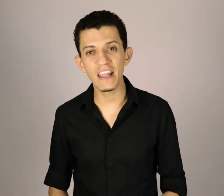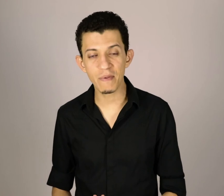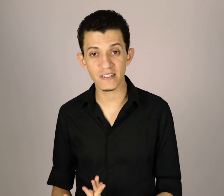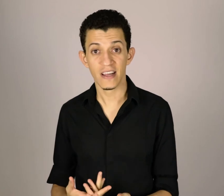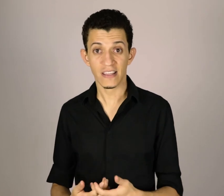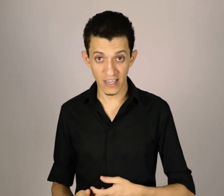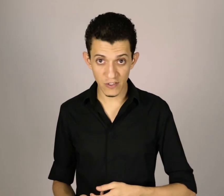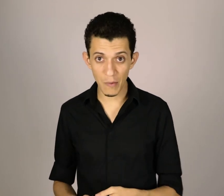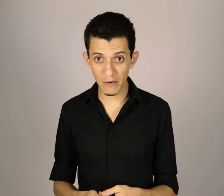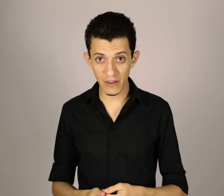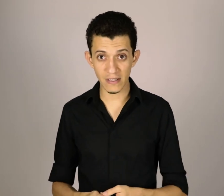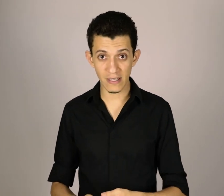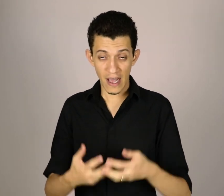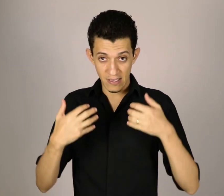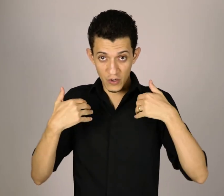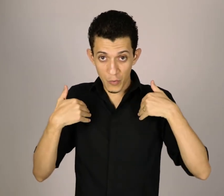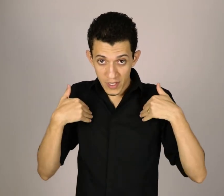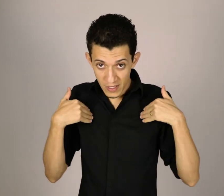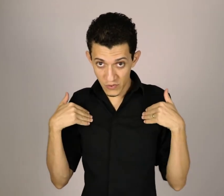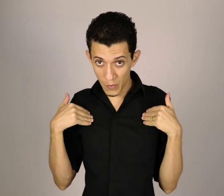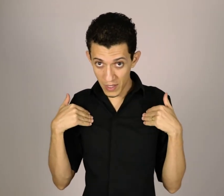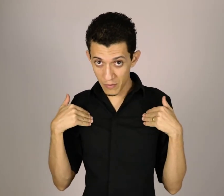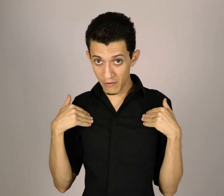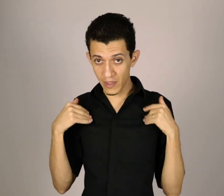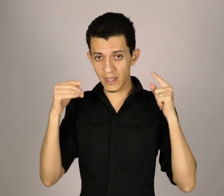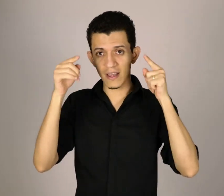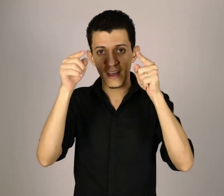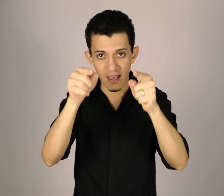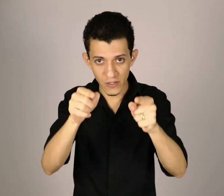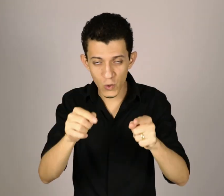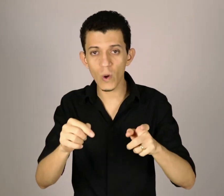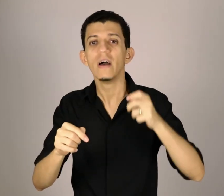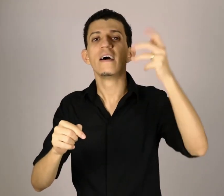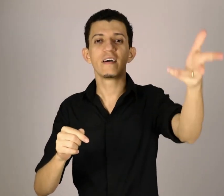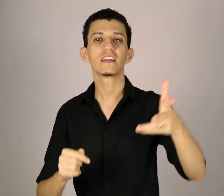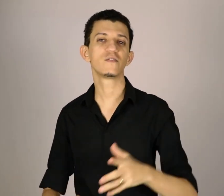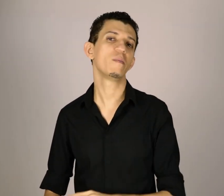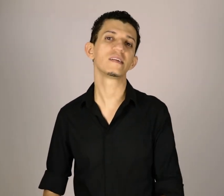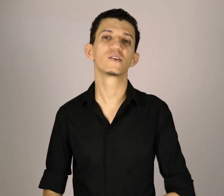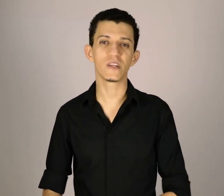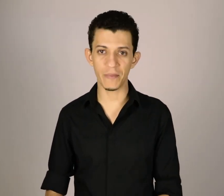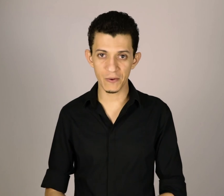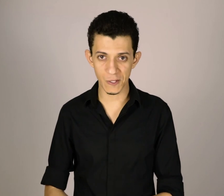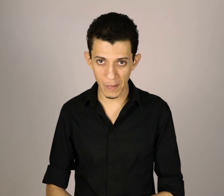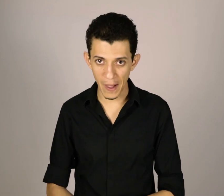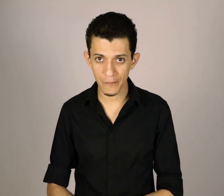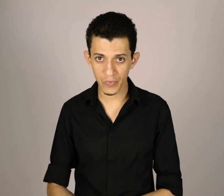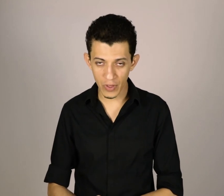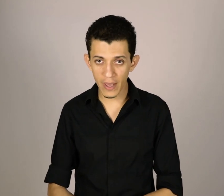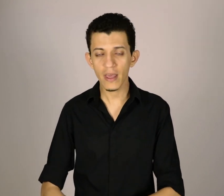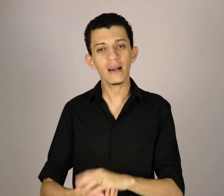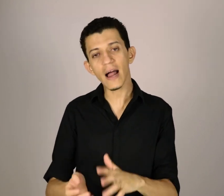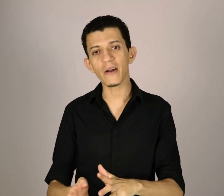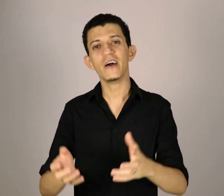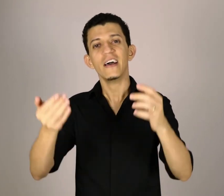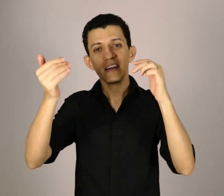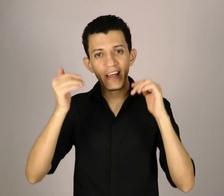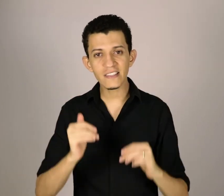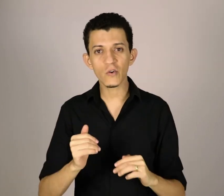Libras transforma vidas, assim como tem transformado a minha vida e a sua, vai transformar os seus amigos também, ok? E claro, deixe seu